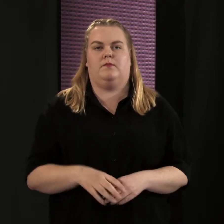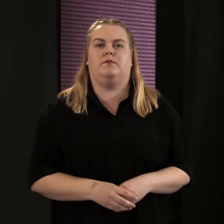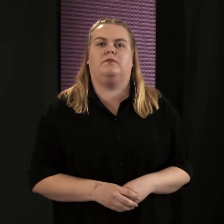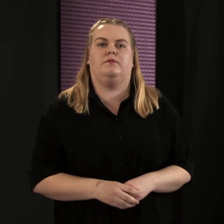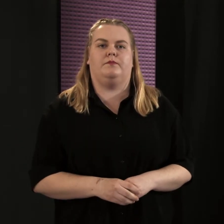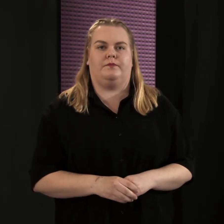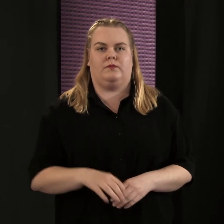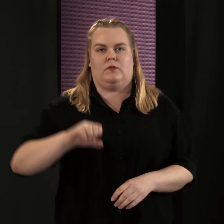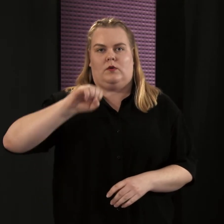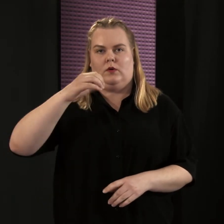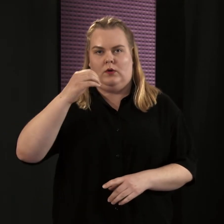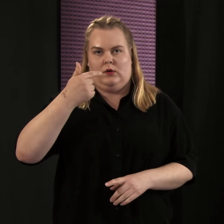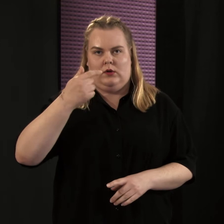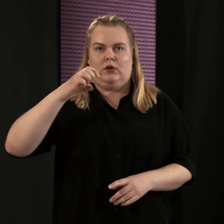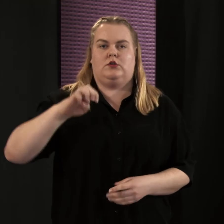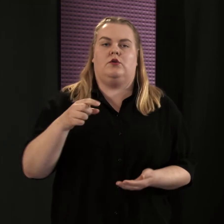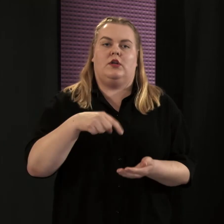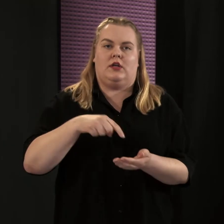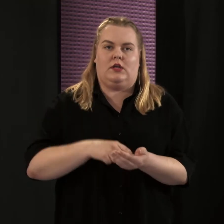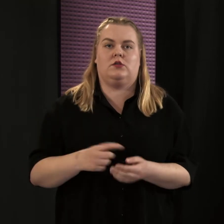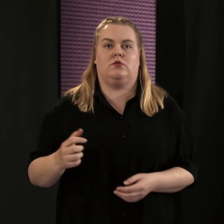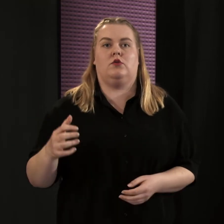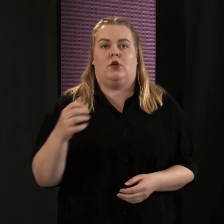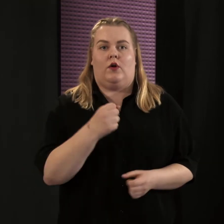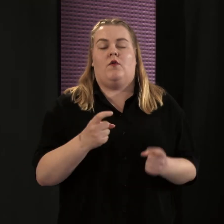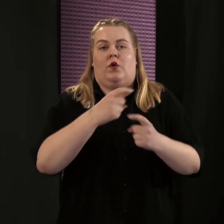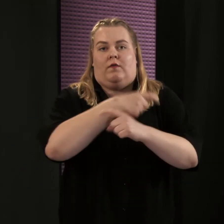Sote-keskusta voi vaihtaa vielä kesäkuun loppuun asti.